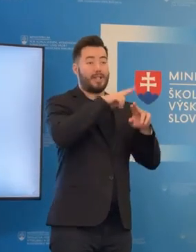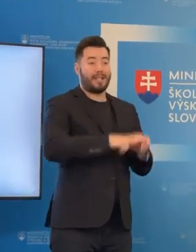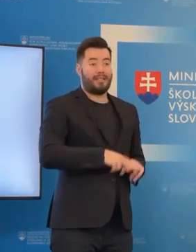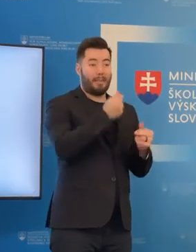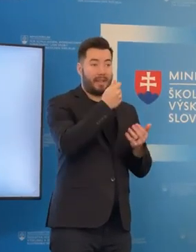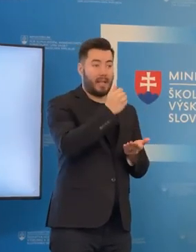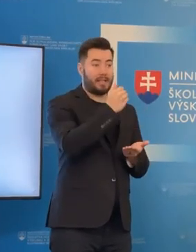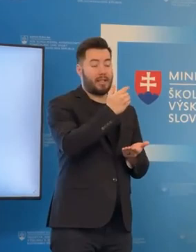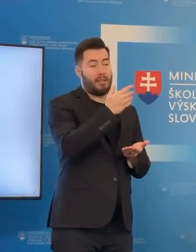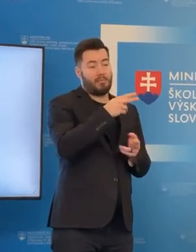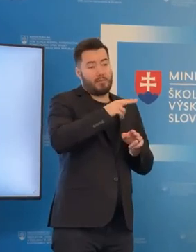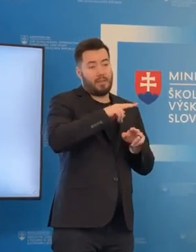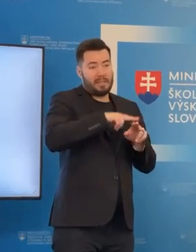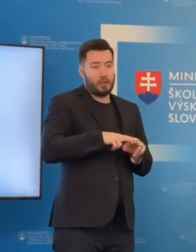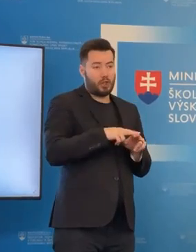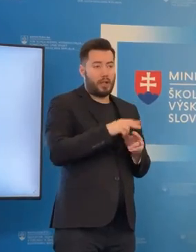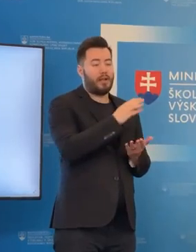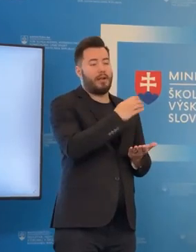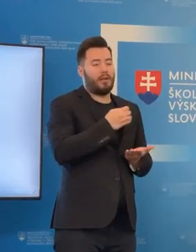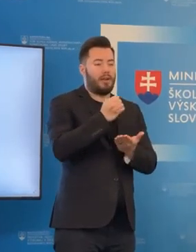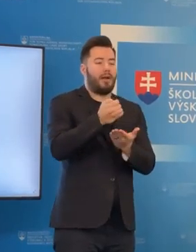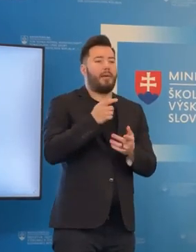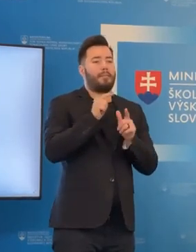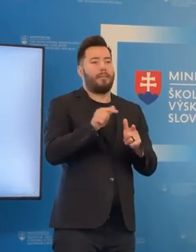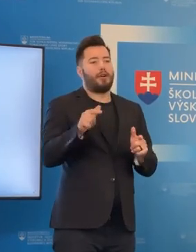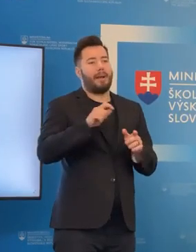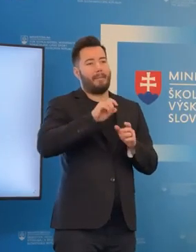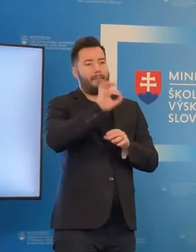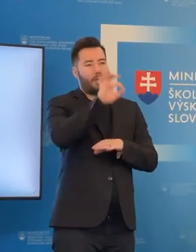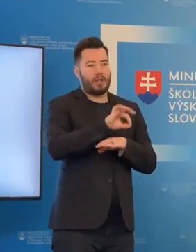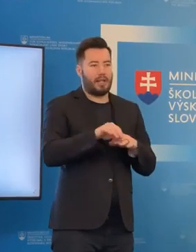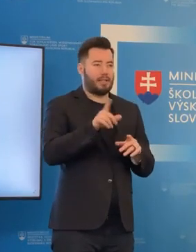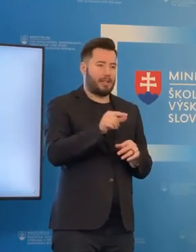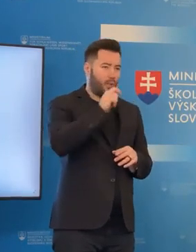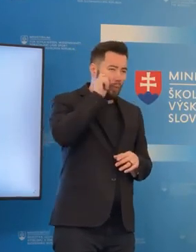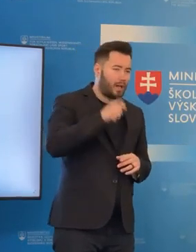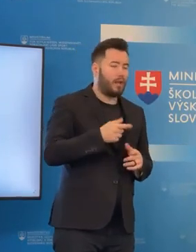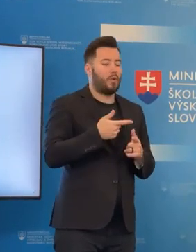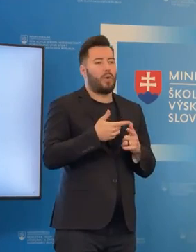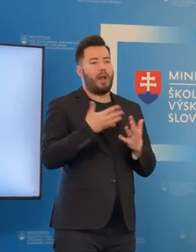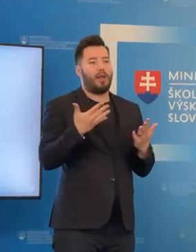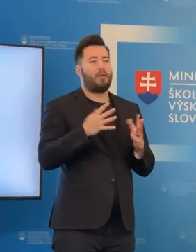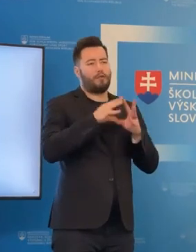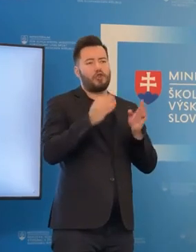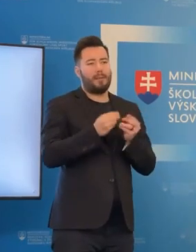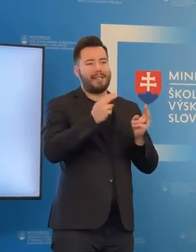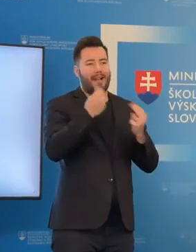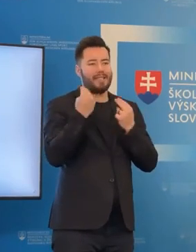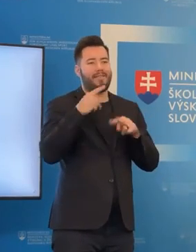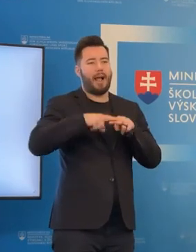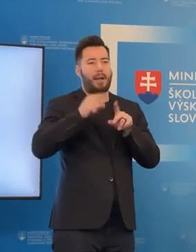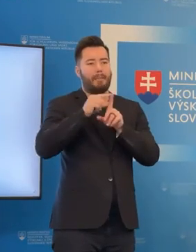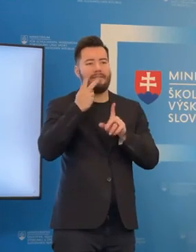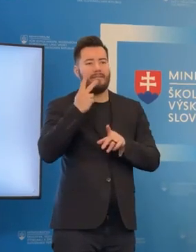budú použité na podporu bilaterálnych projektov z Ukrajinou alebo v rámci Všeobecnej výzvy APVV na